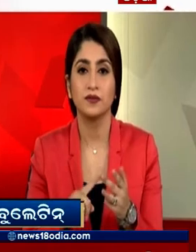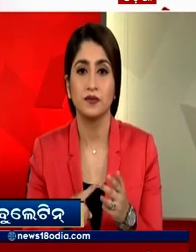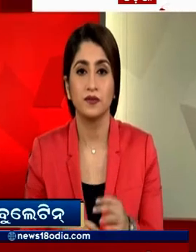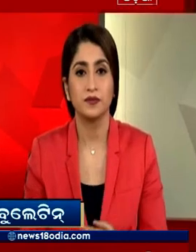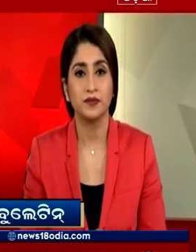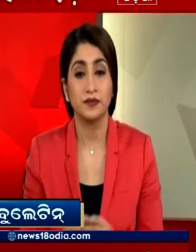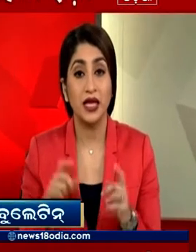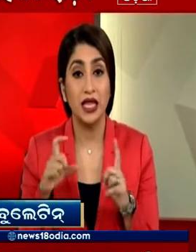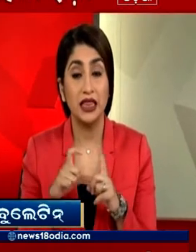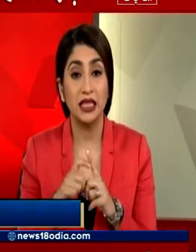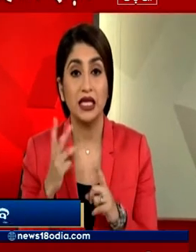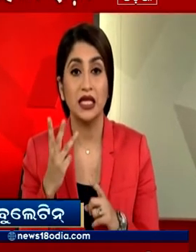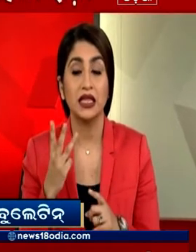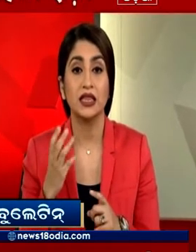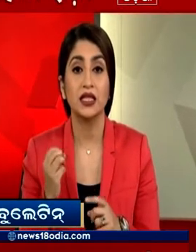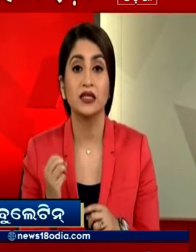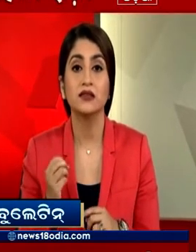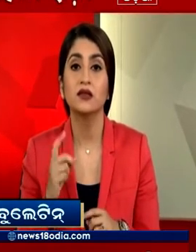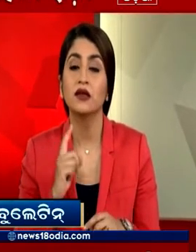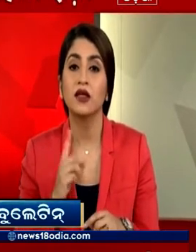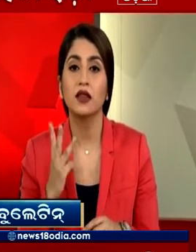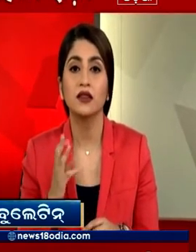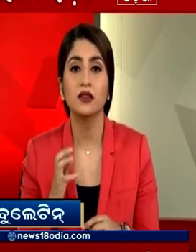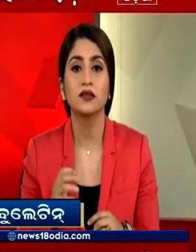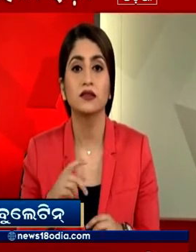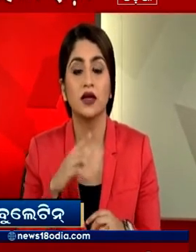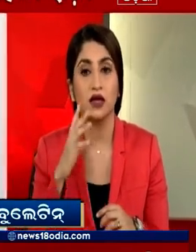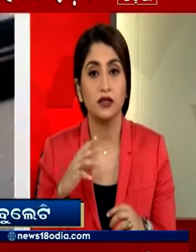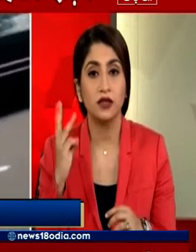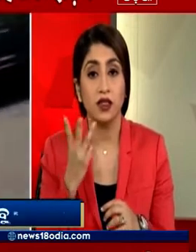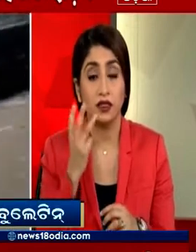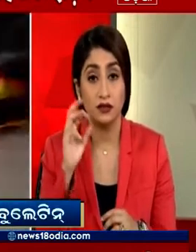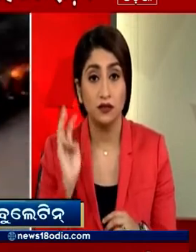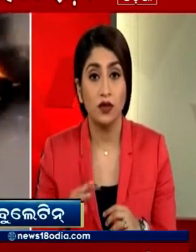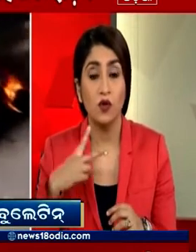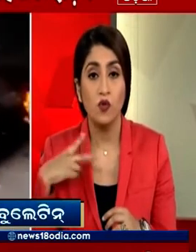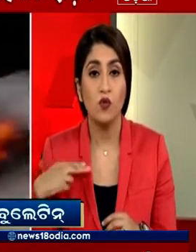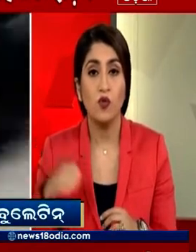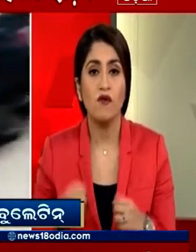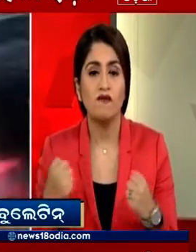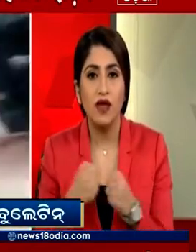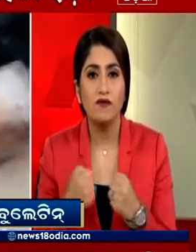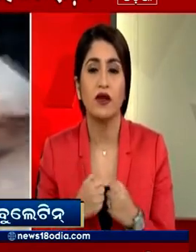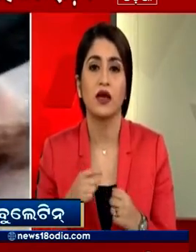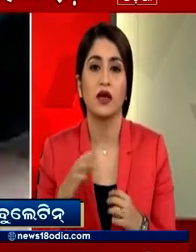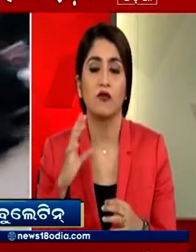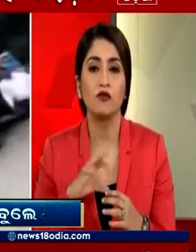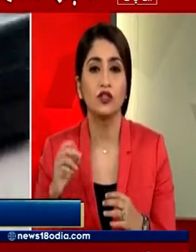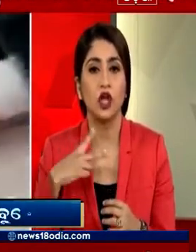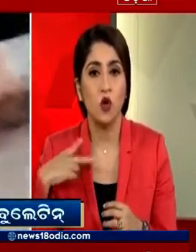दिली के तीसेजारी कोट में पुलिस और वकीलों के बीच जड़प होई है। जड़प के बाद वकीलों ने पुलिस की कई गाडियों में तोरफोड और आगजनी